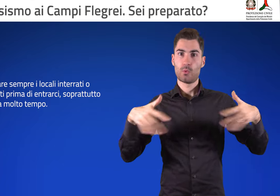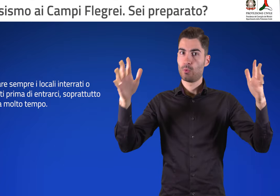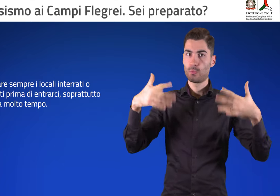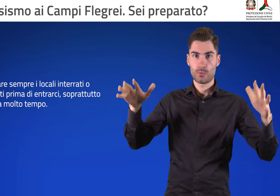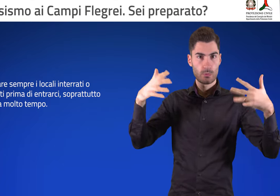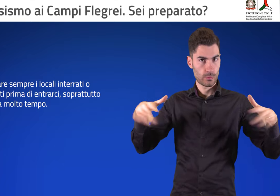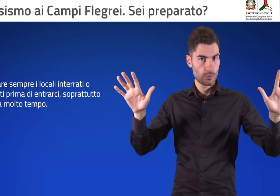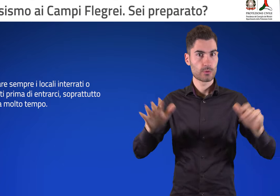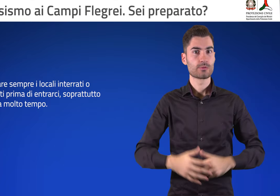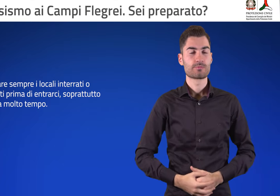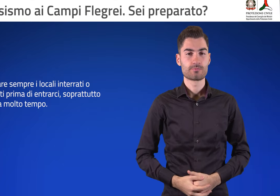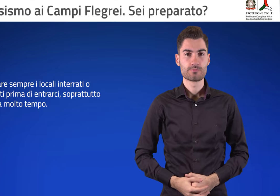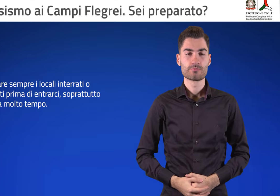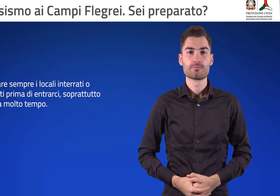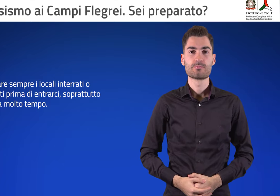molto tempo.